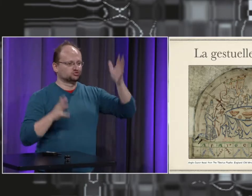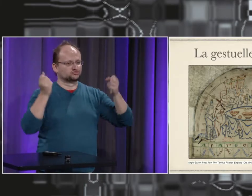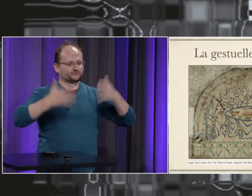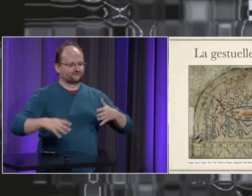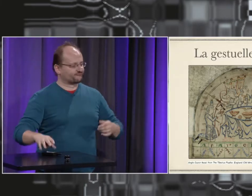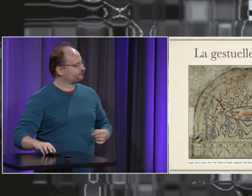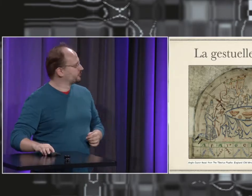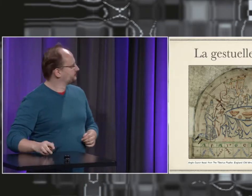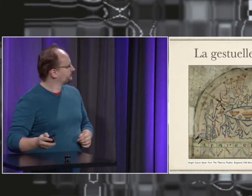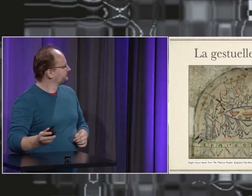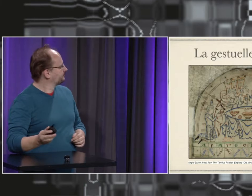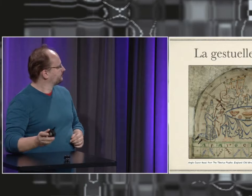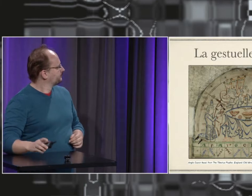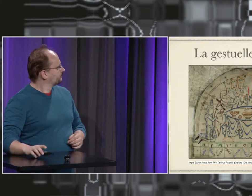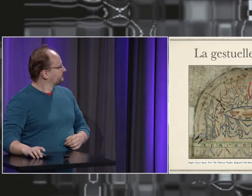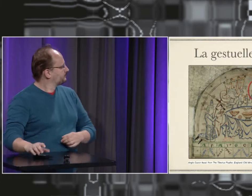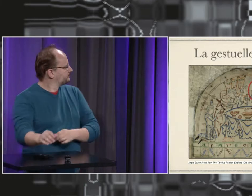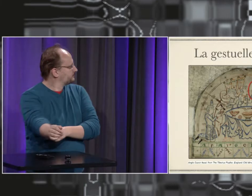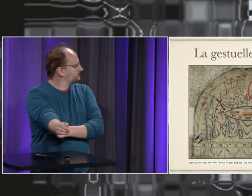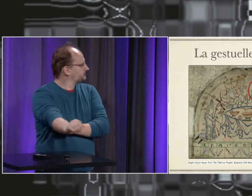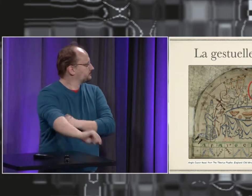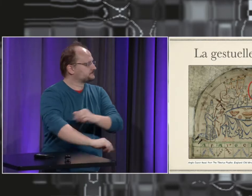alors dans les bokehs on va retrouver ici aussi d'autres chiffres